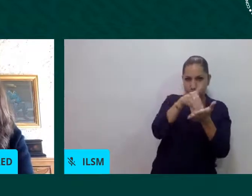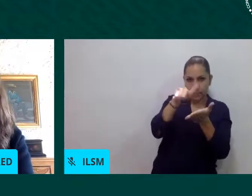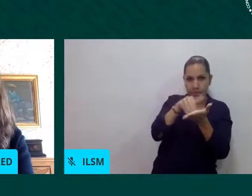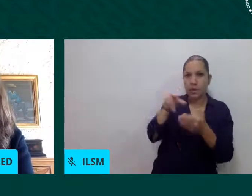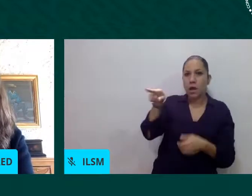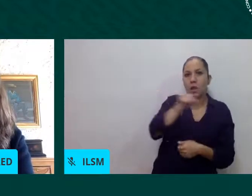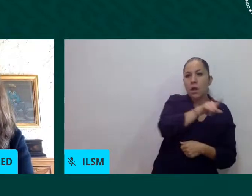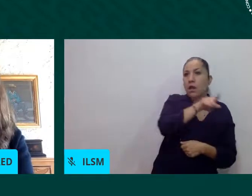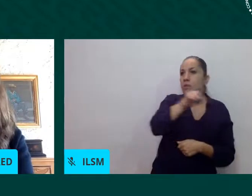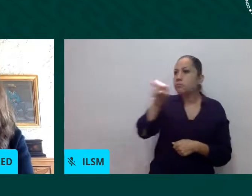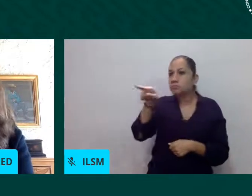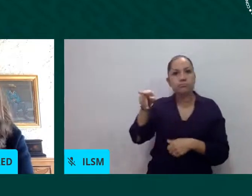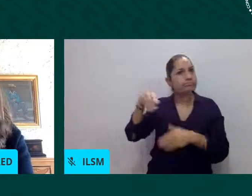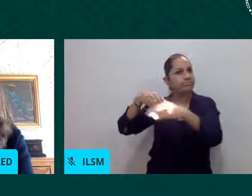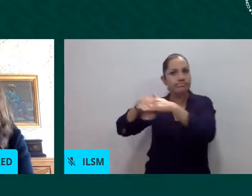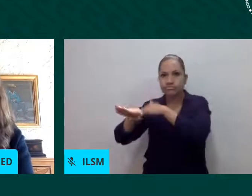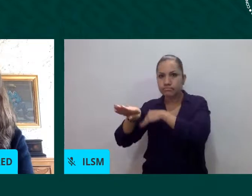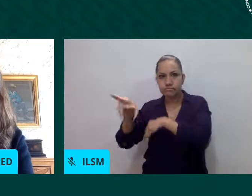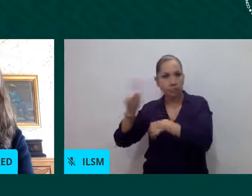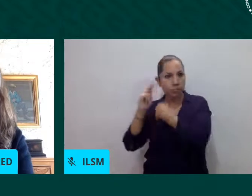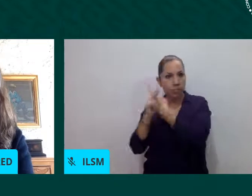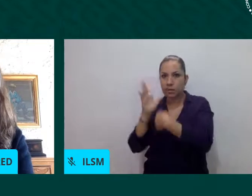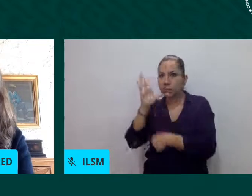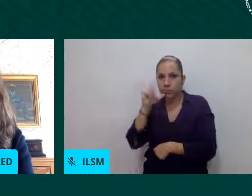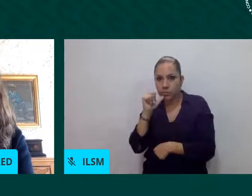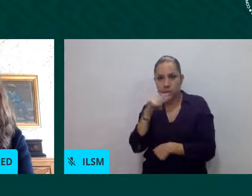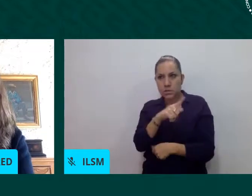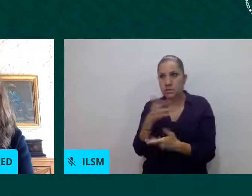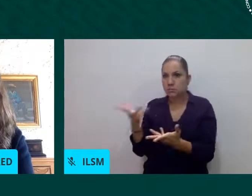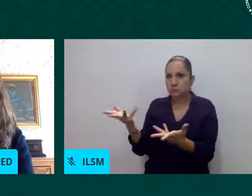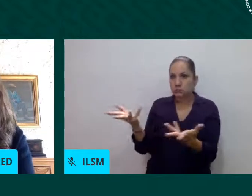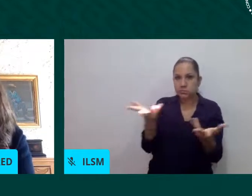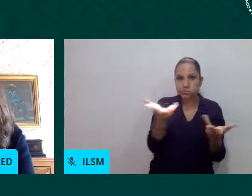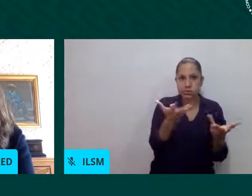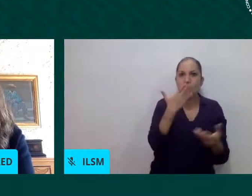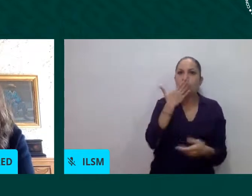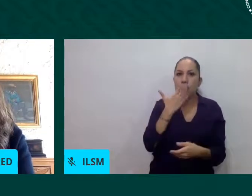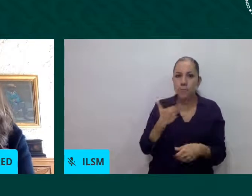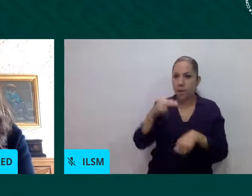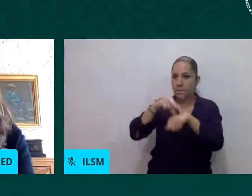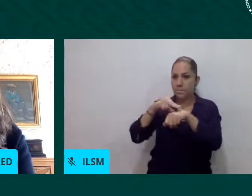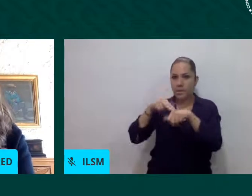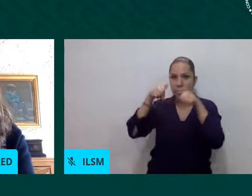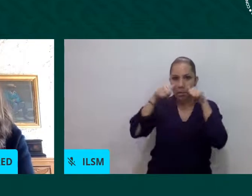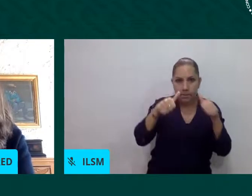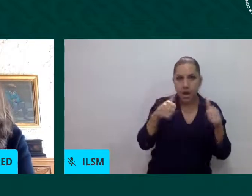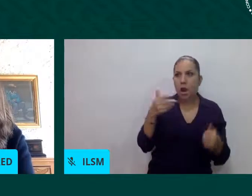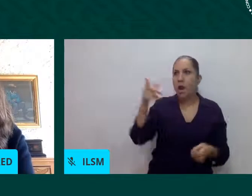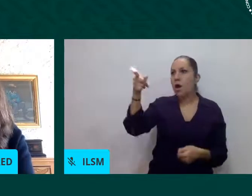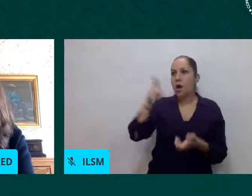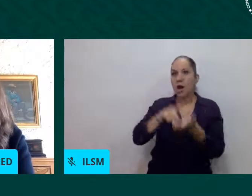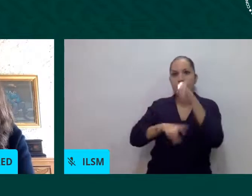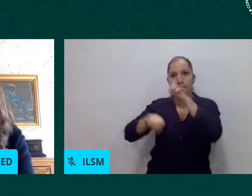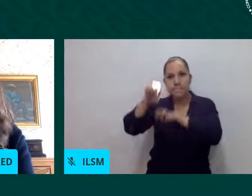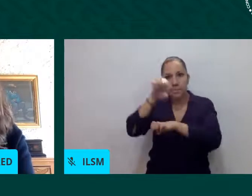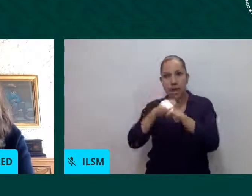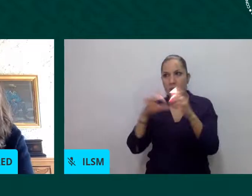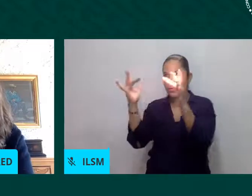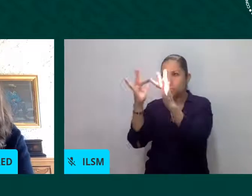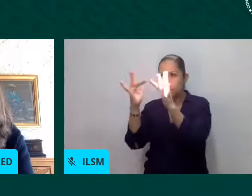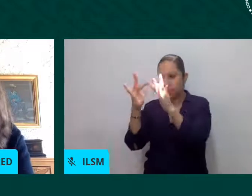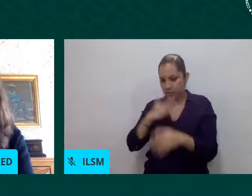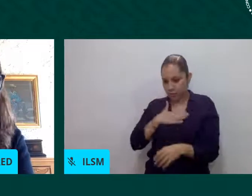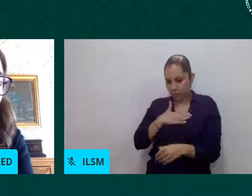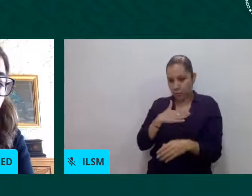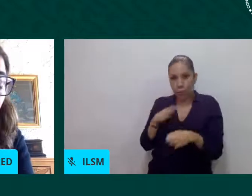médica y con una evidente falta de coordinación interinstitucional para dar seguimiento al tema y evitar que haya una propagación de COVID-19 en las comunidades